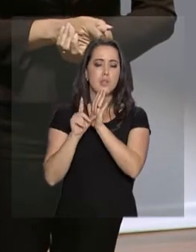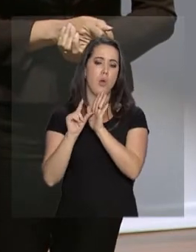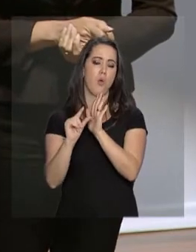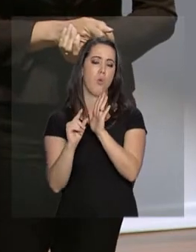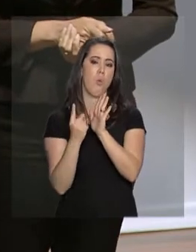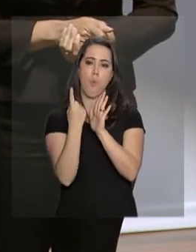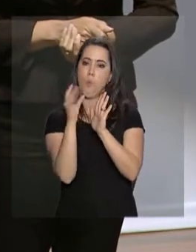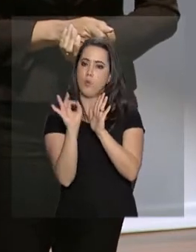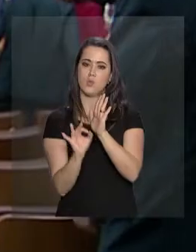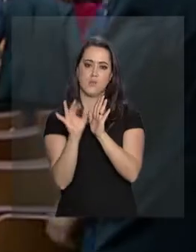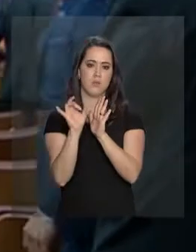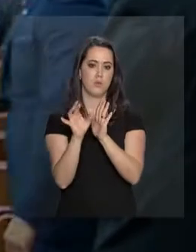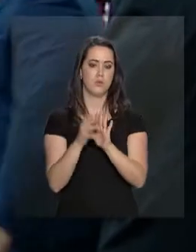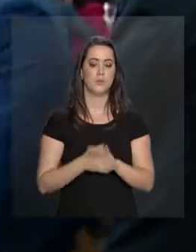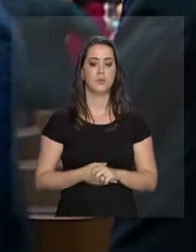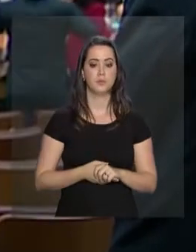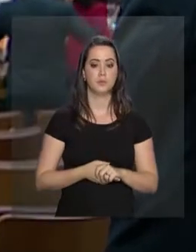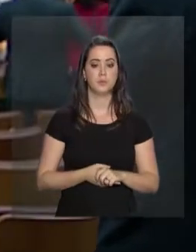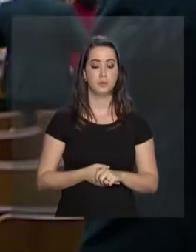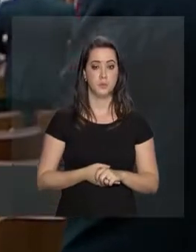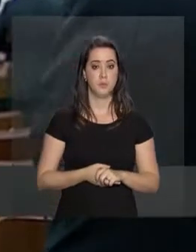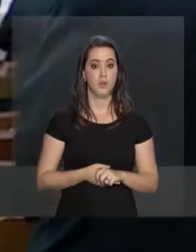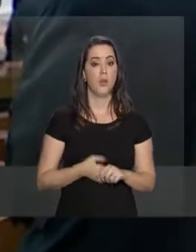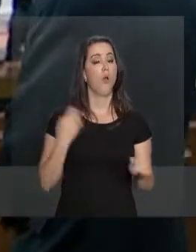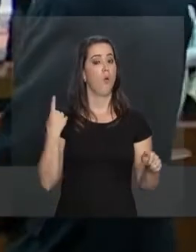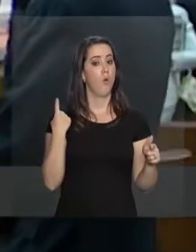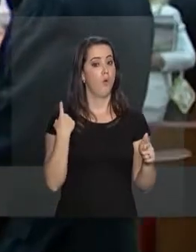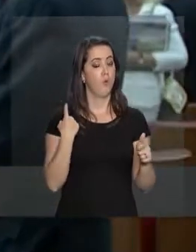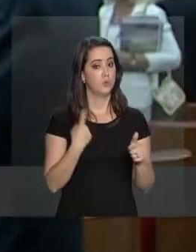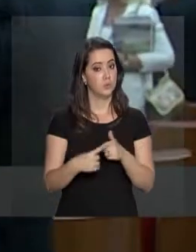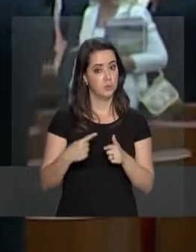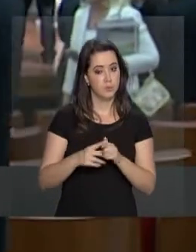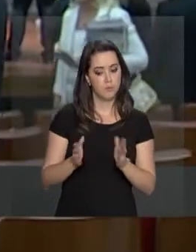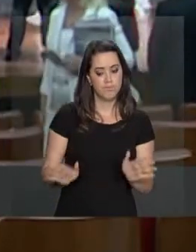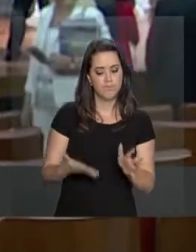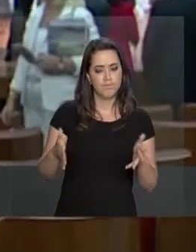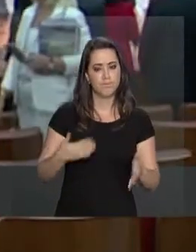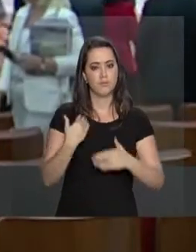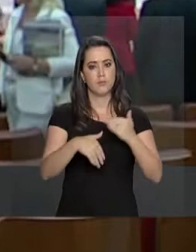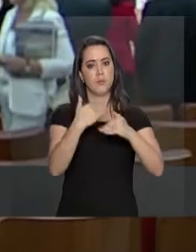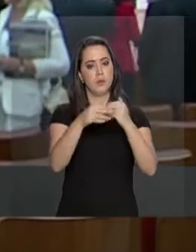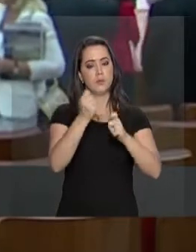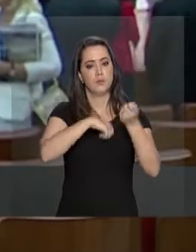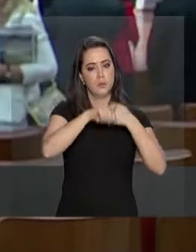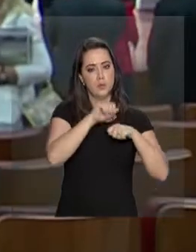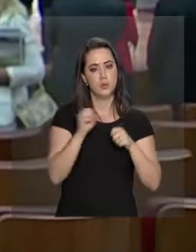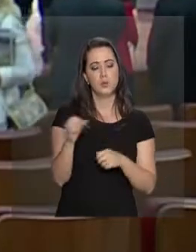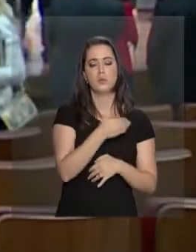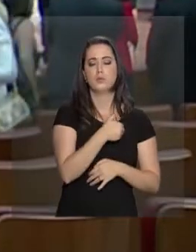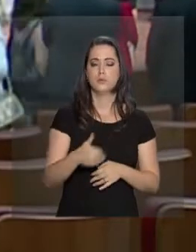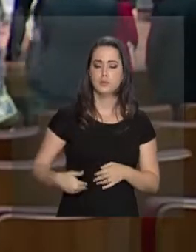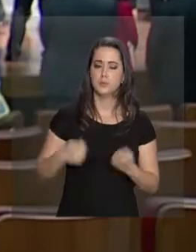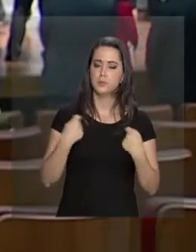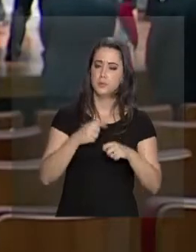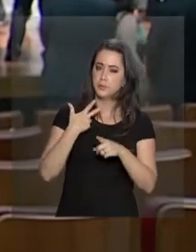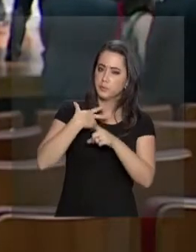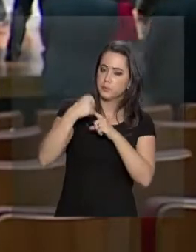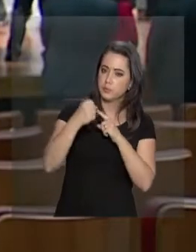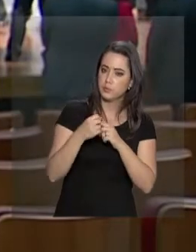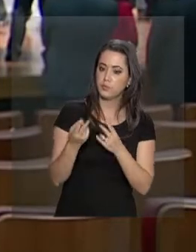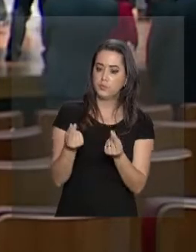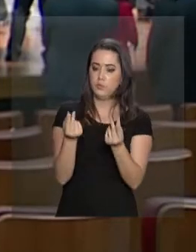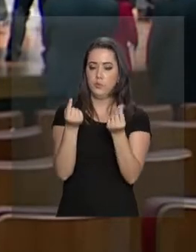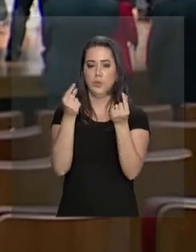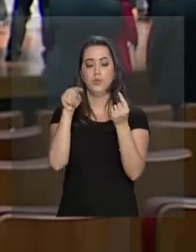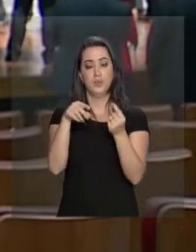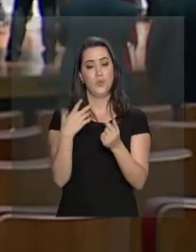de 1%. Além dos desafios de estimular o crescimento econômico, o novo governo terá que superar as contas